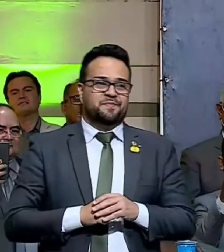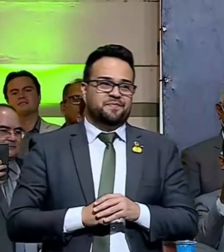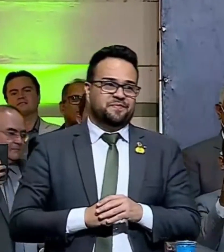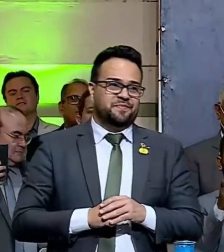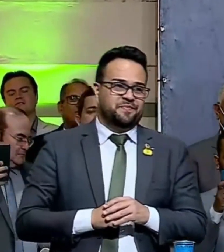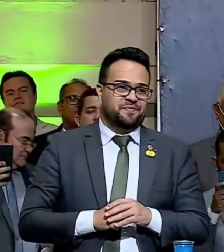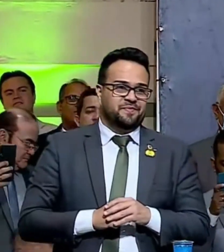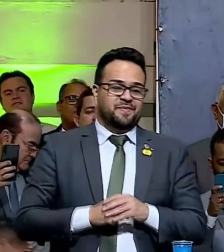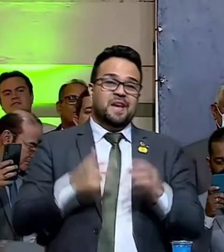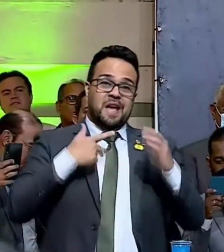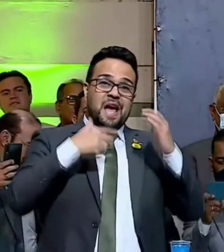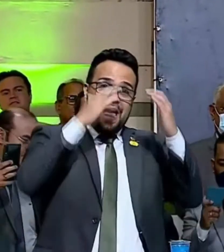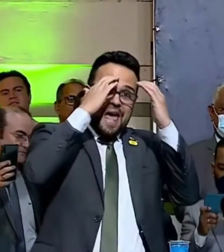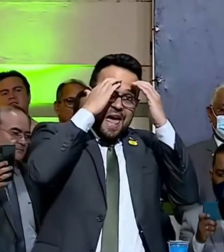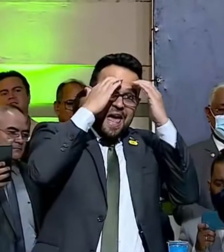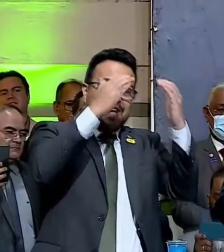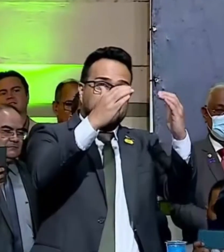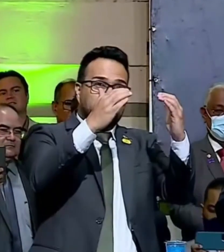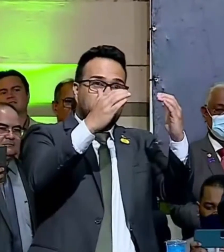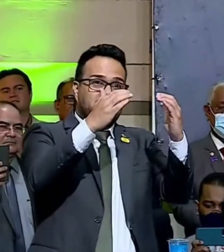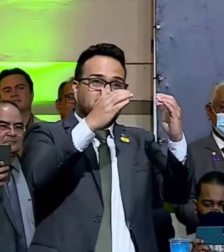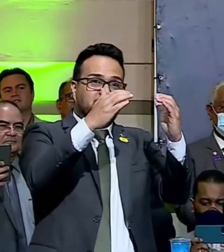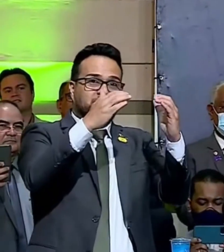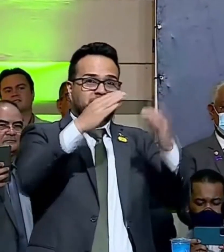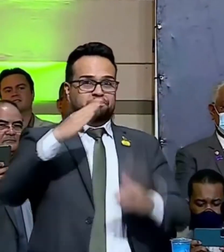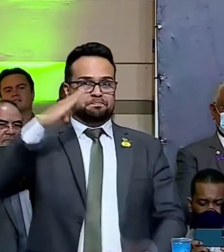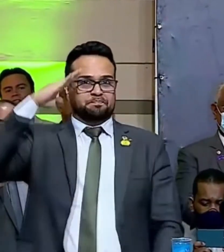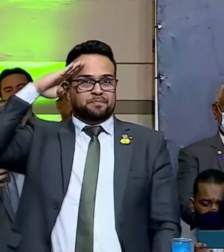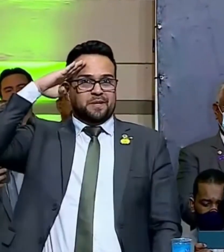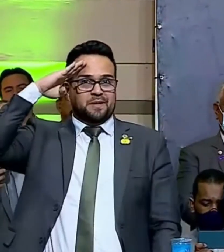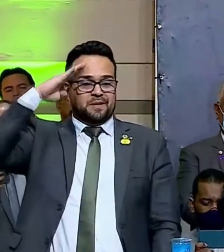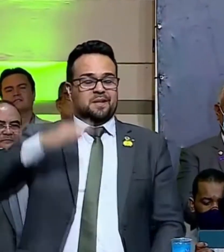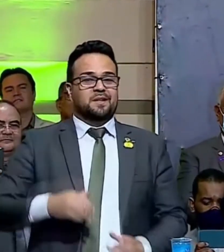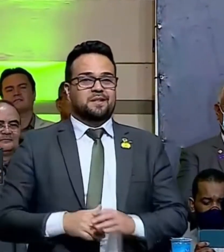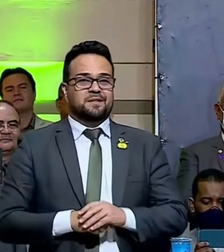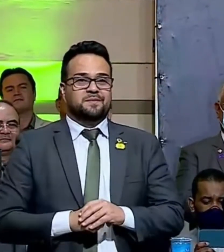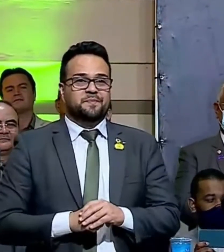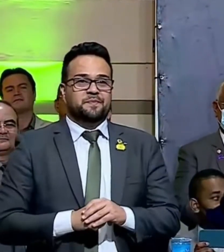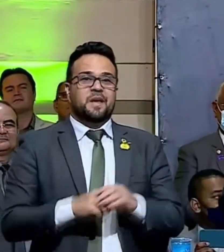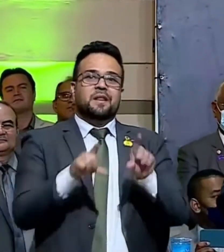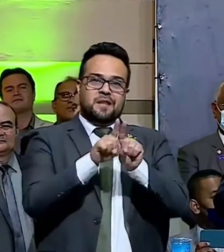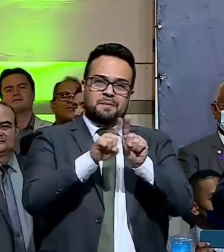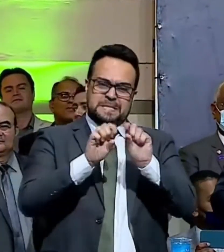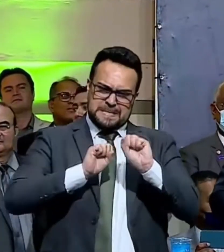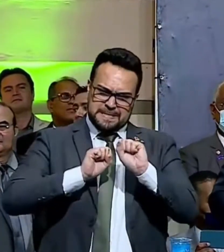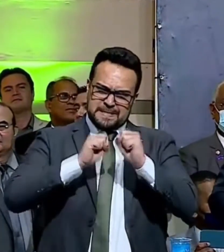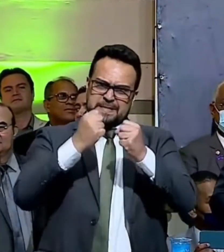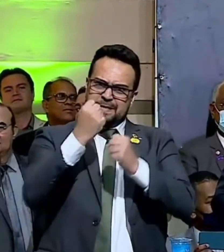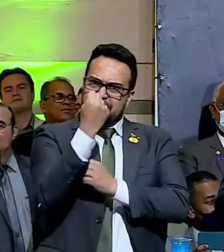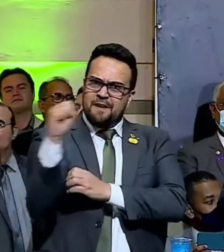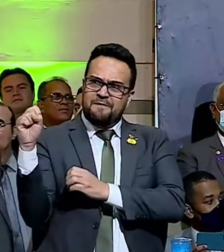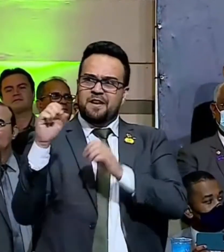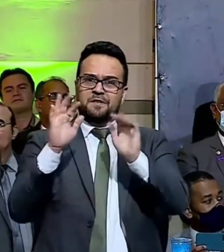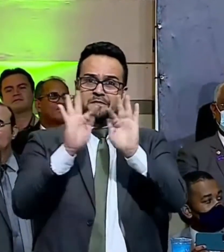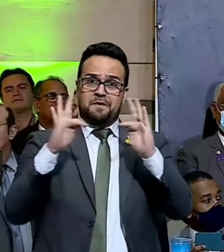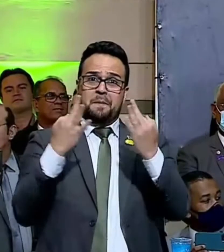que respeita seus militares, que defende a família